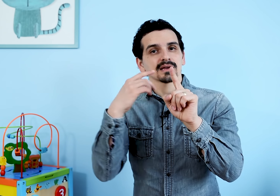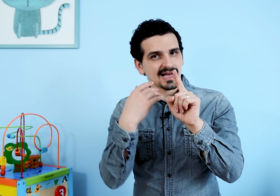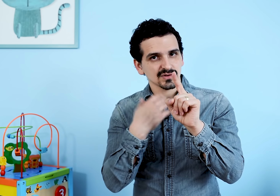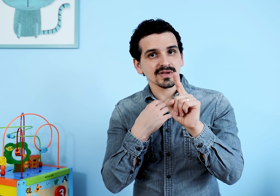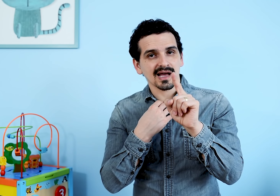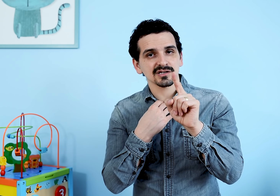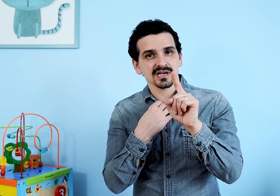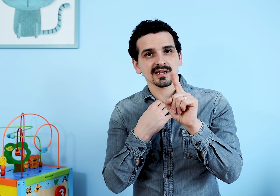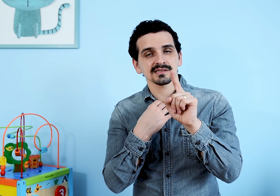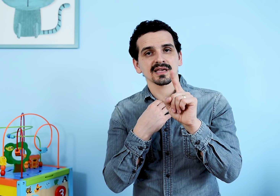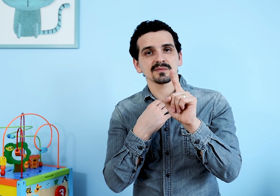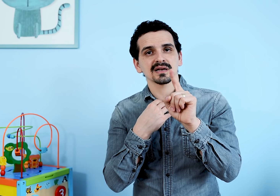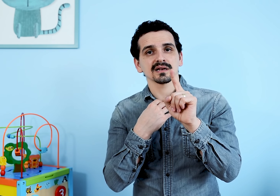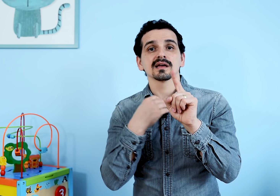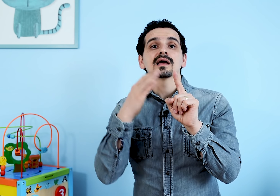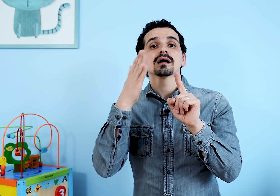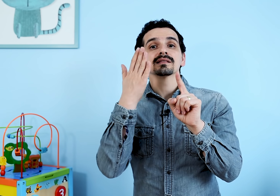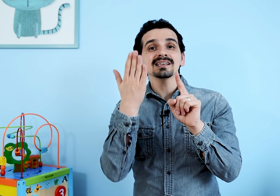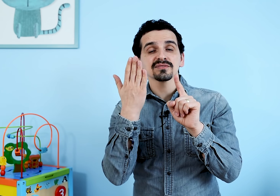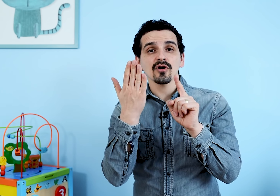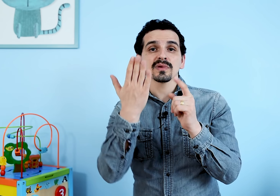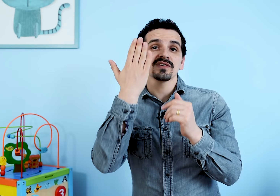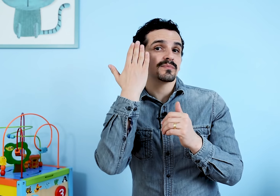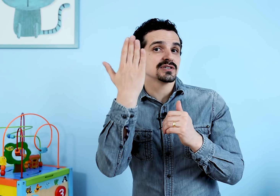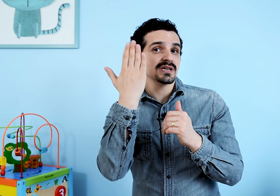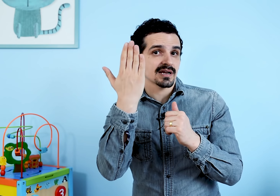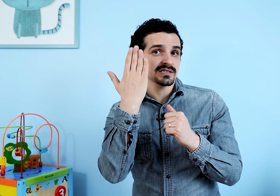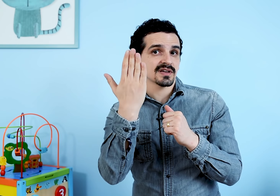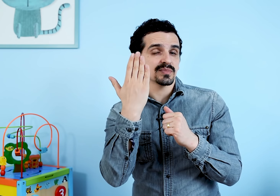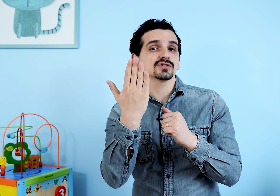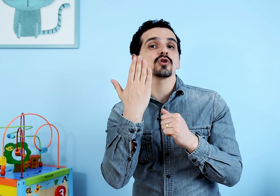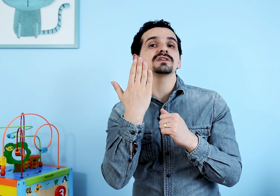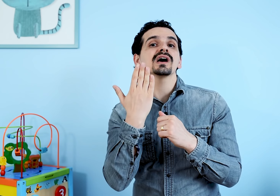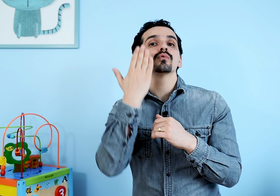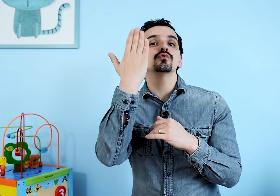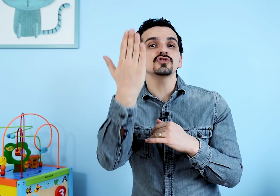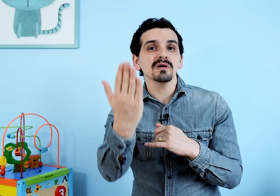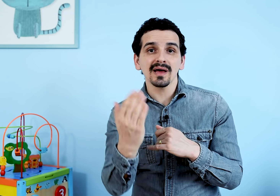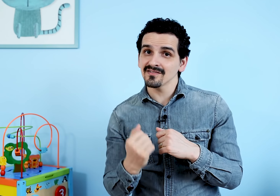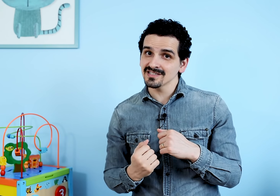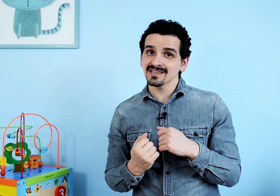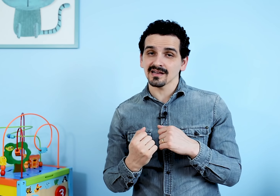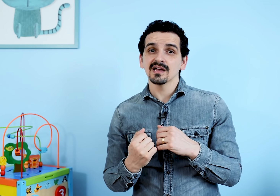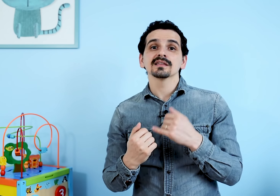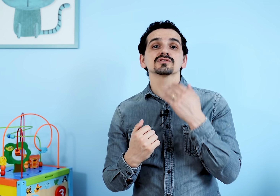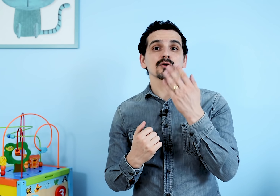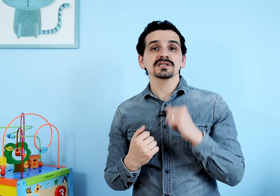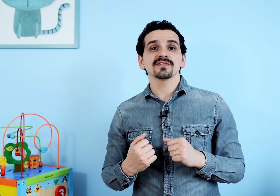caso eu ache que a criança queira banana. Dessa forma, ele vai repetir, a criança vai repetir somente a última palavra dita. Então, geralmente, ele